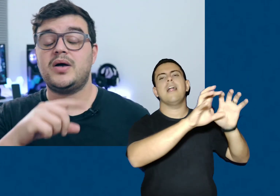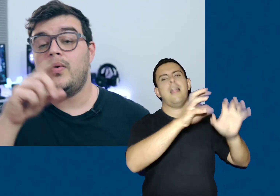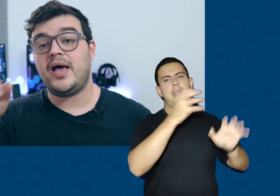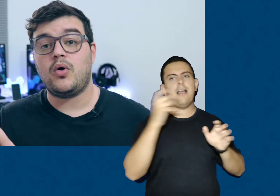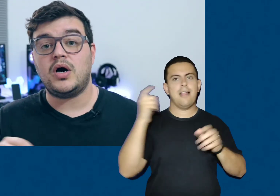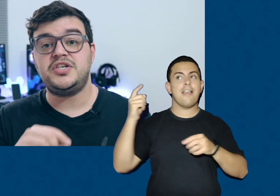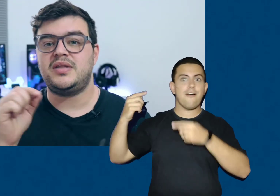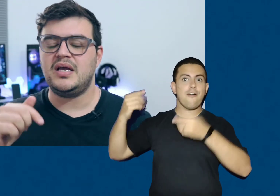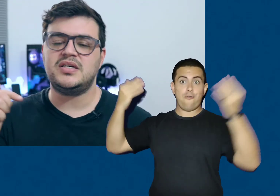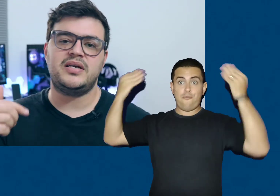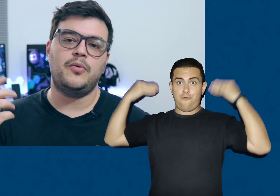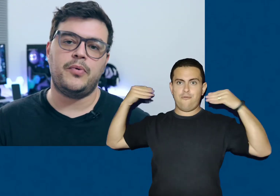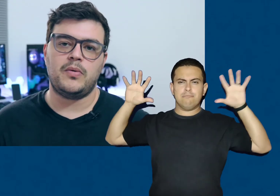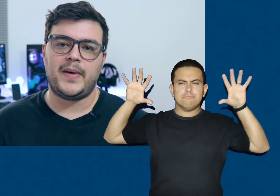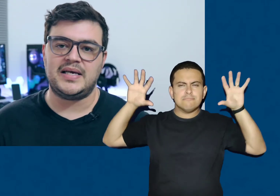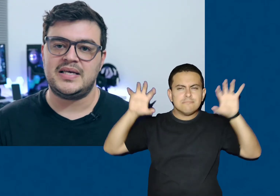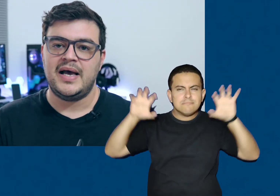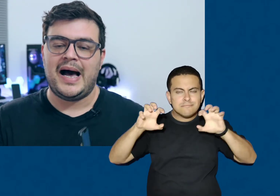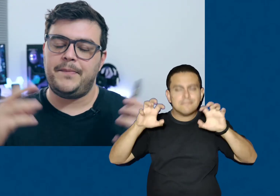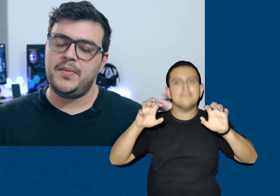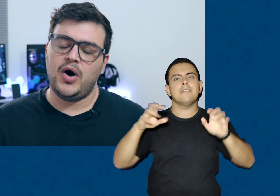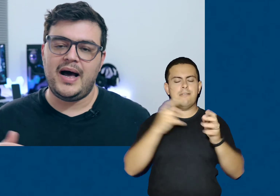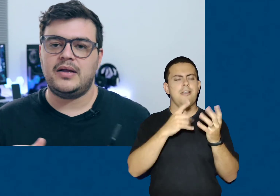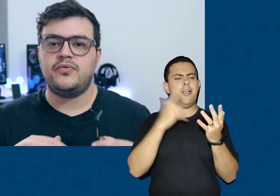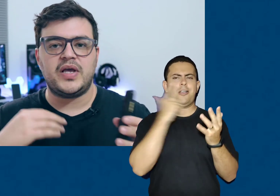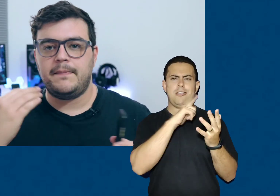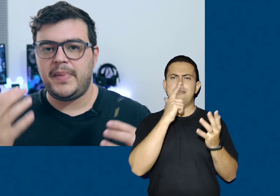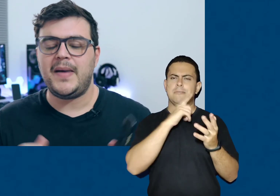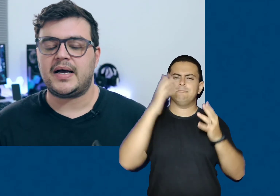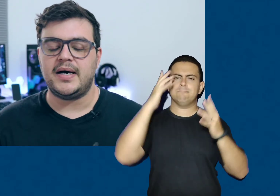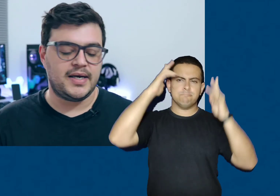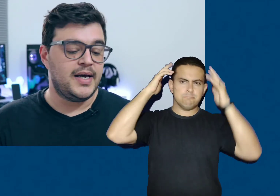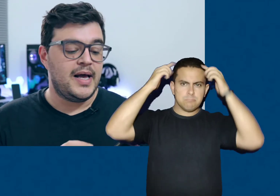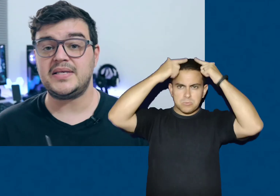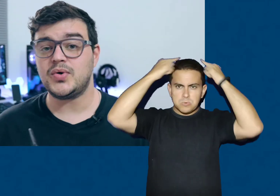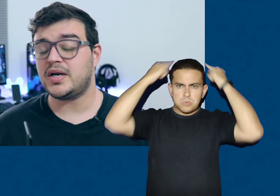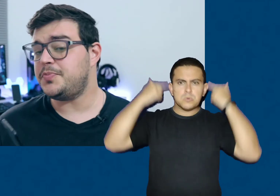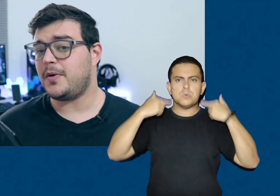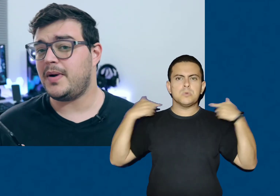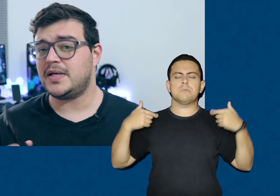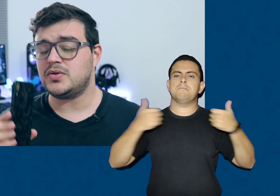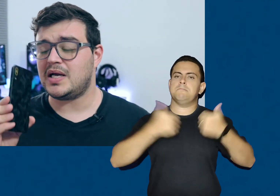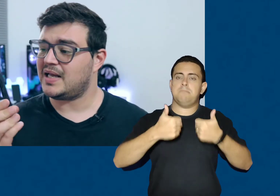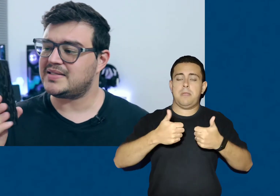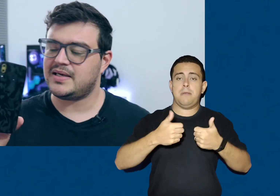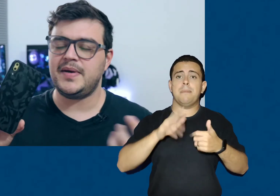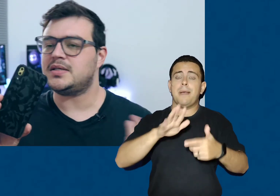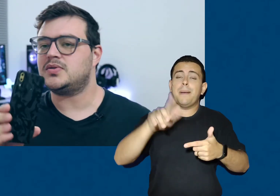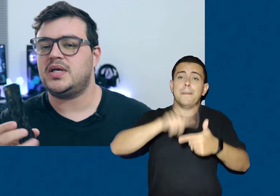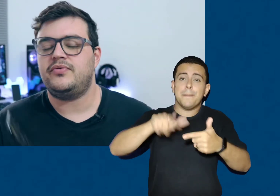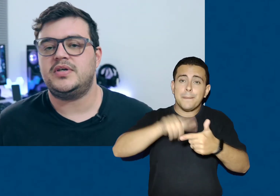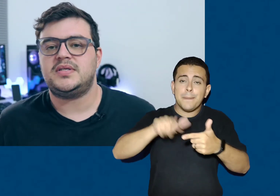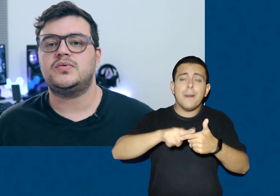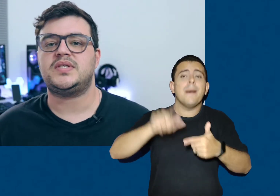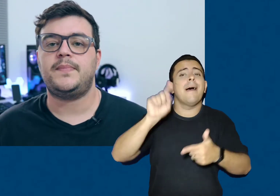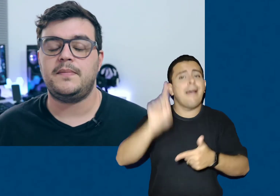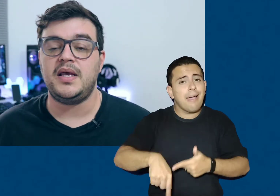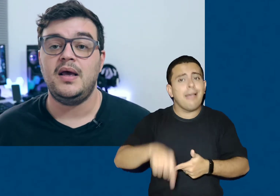então o recorte tende a ser um pouco mais aprimorado, fica bem bacana, mas o grande problema das câmeras do Zenfone 5Z, para mim,